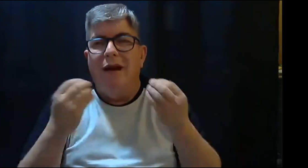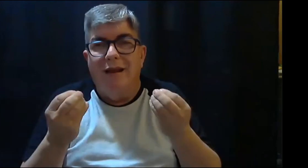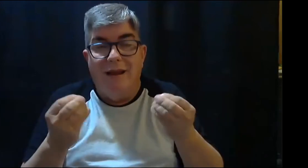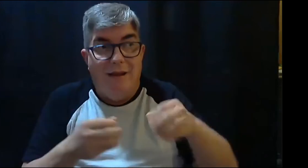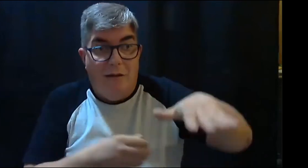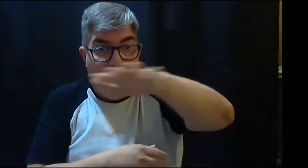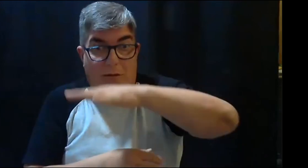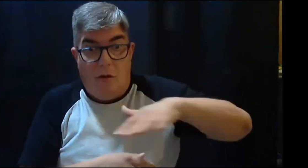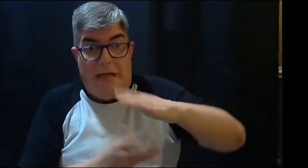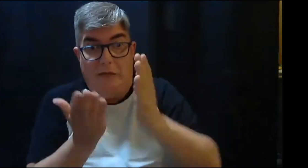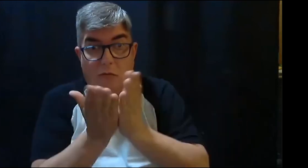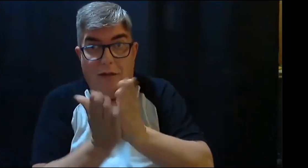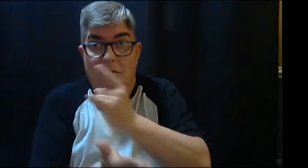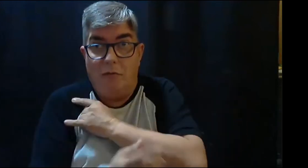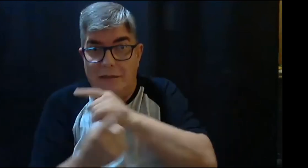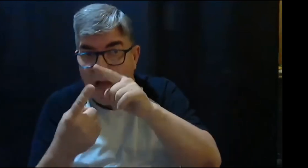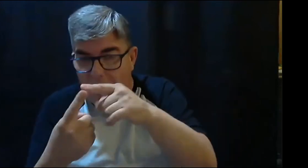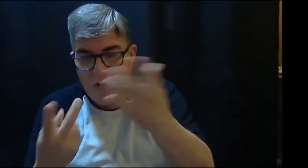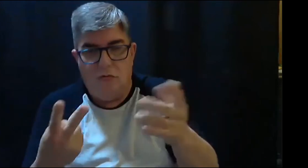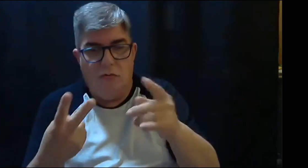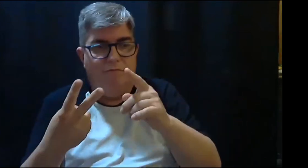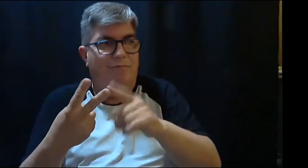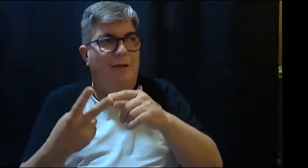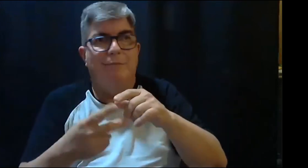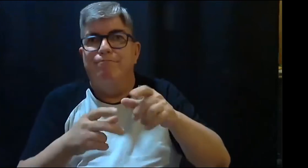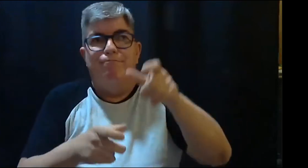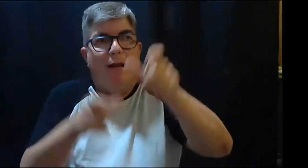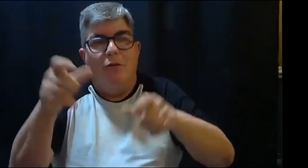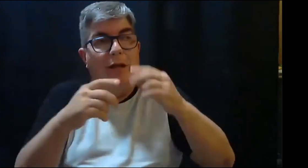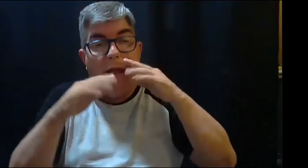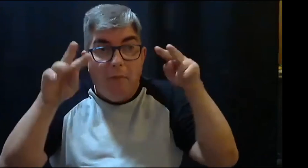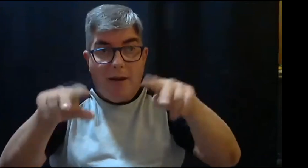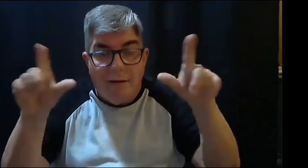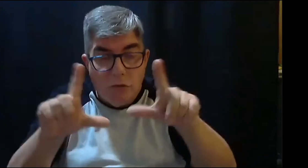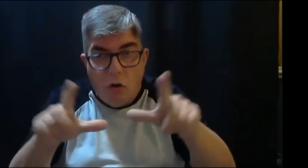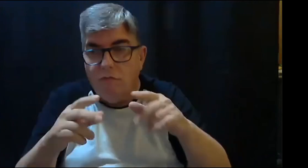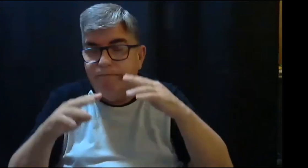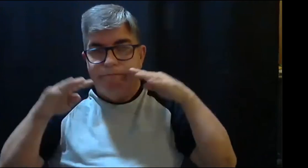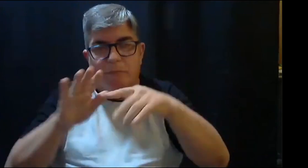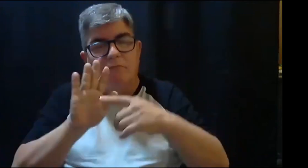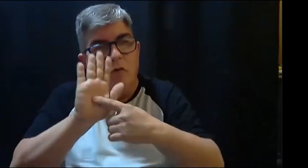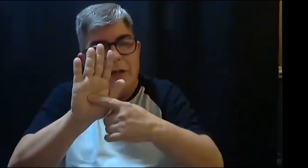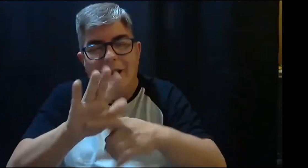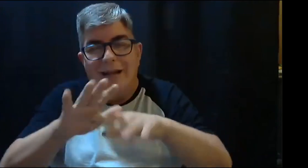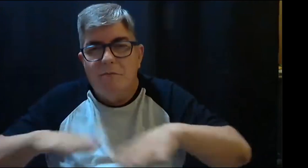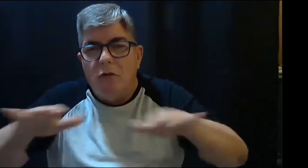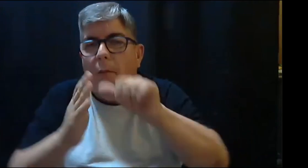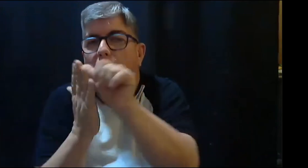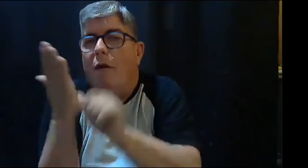abierta también mostrar y visibilizar que en la Universidad del Valle podría